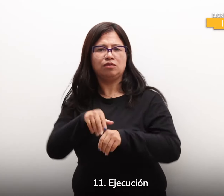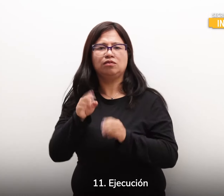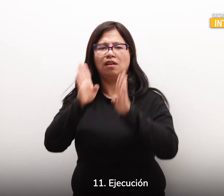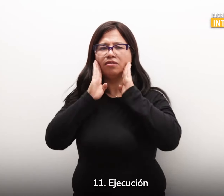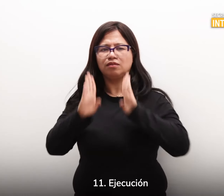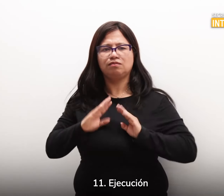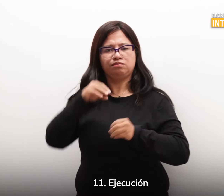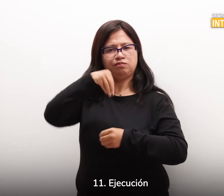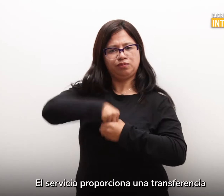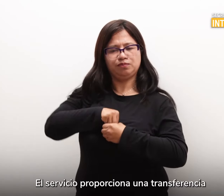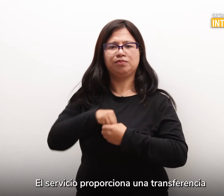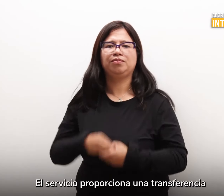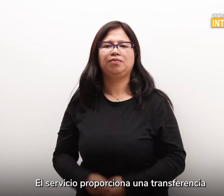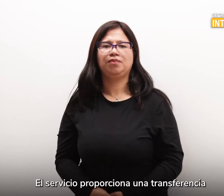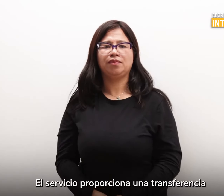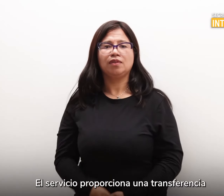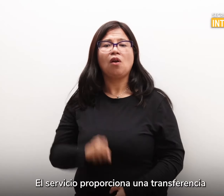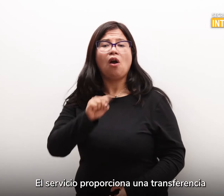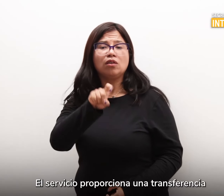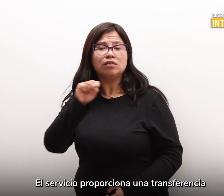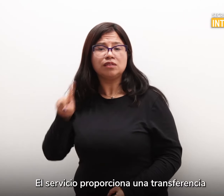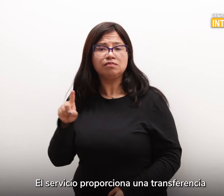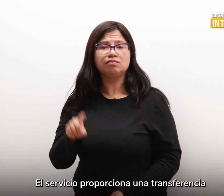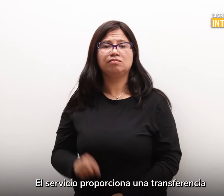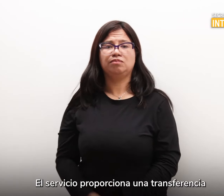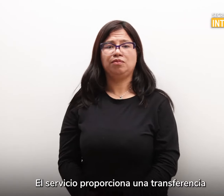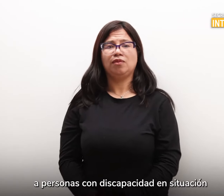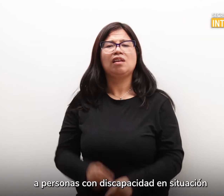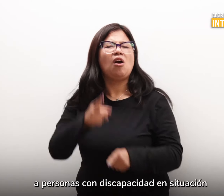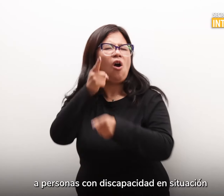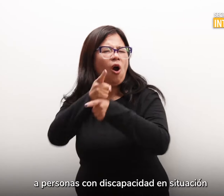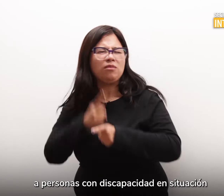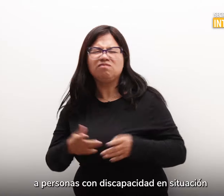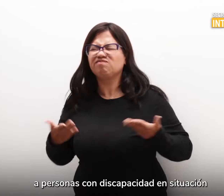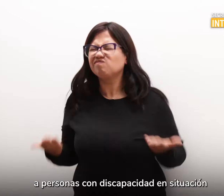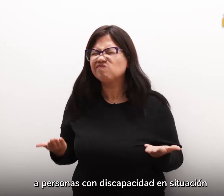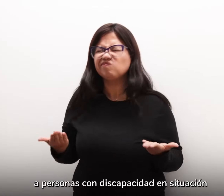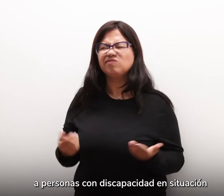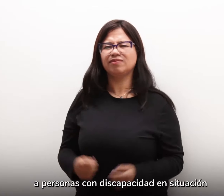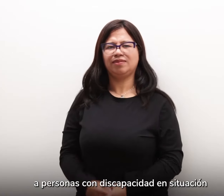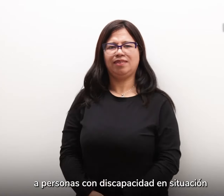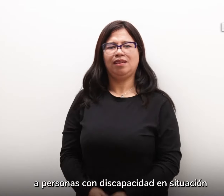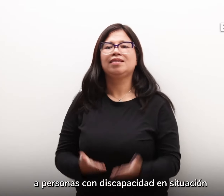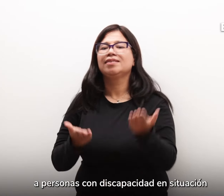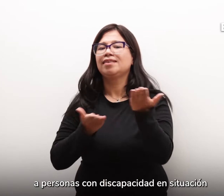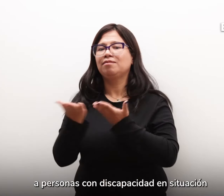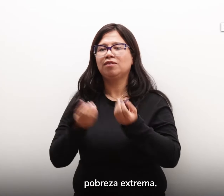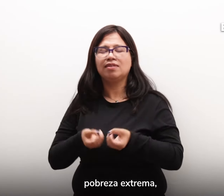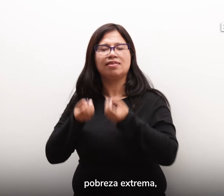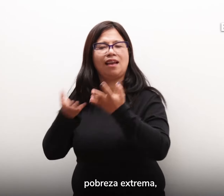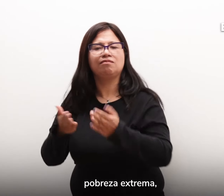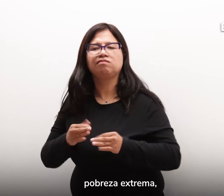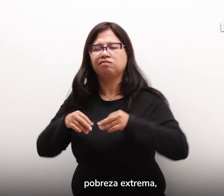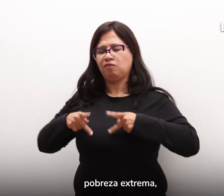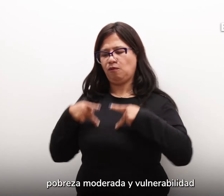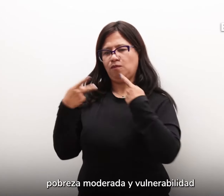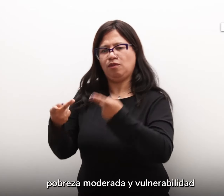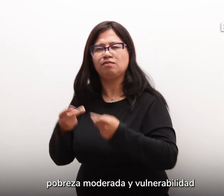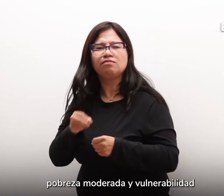El servicio proporciona una transferencia a personas con discapacidad En situación pobreza extrema, pobreza